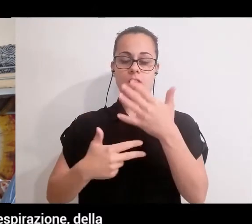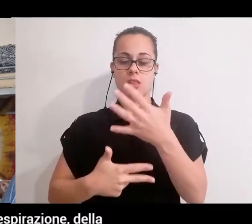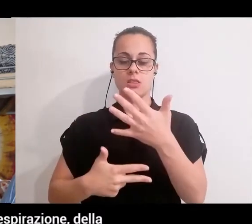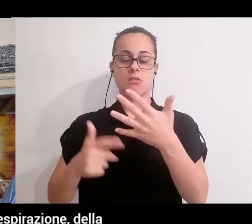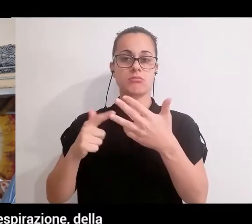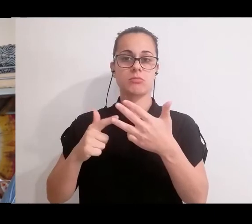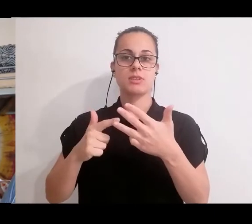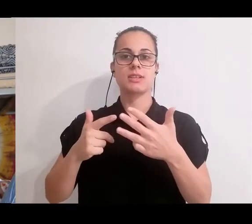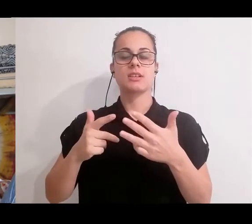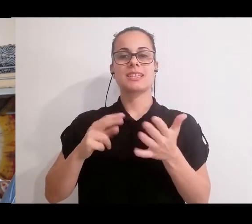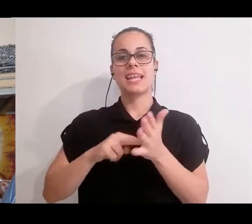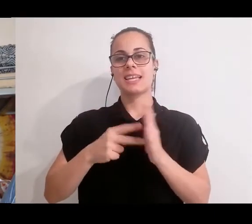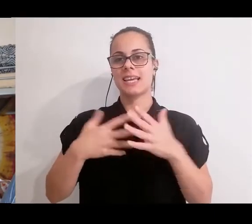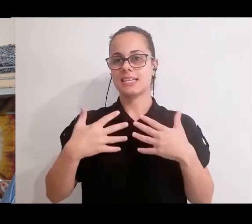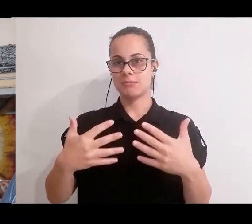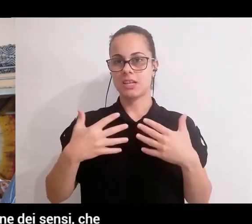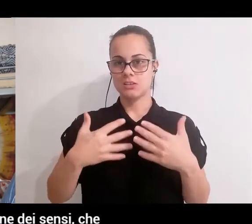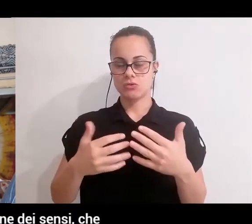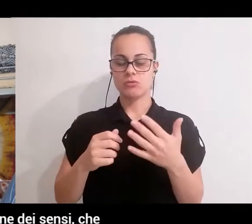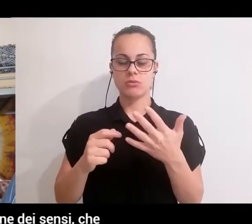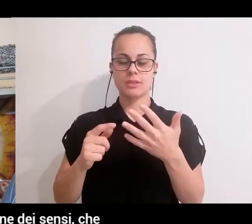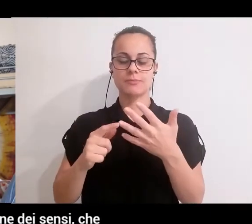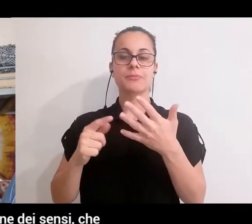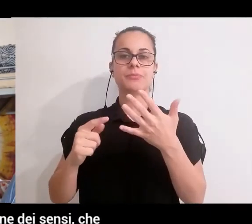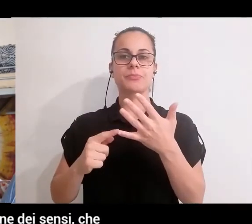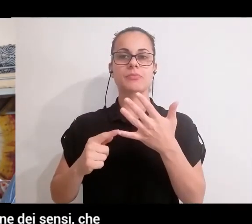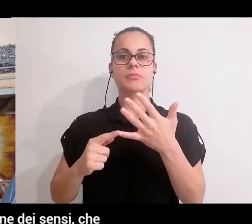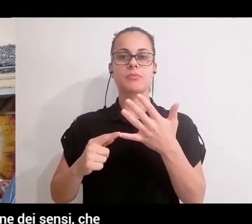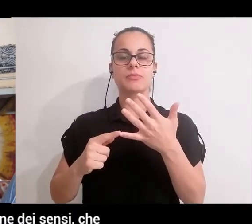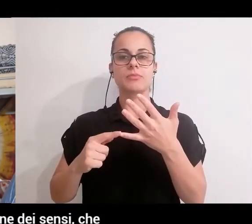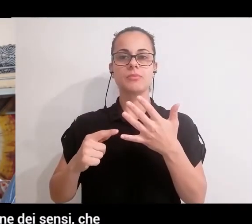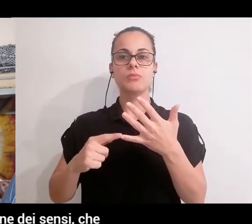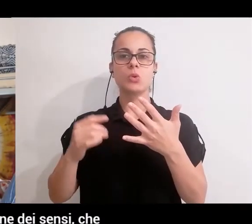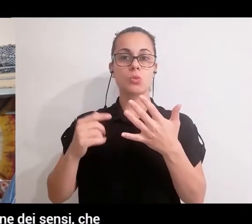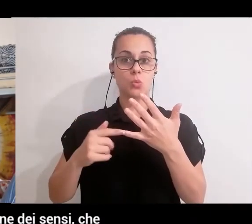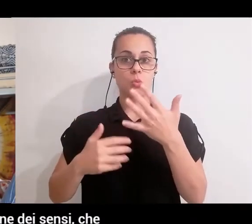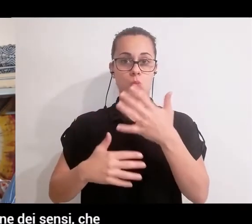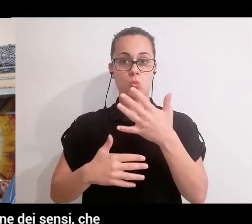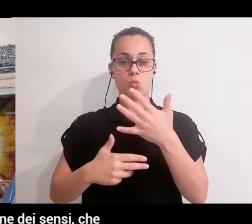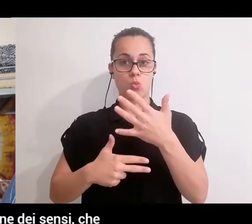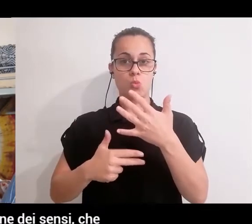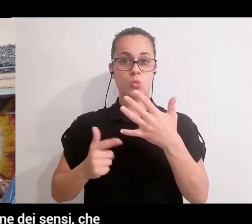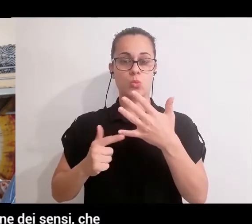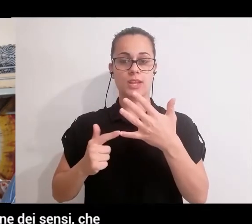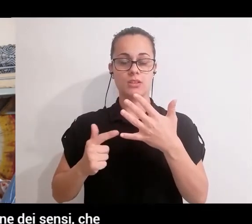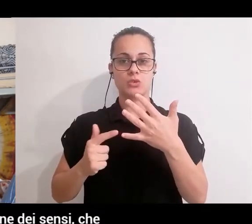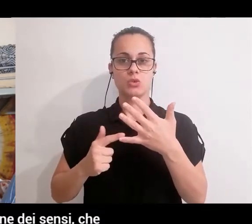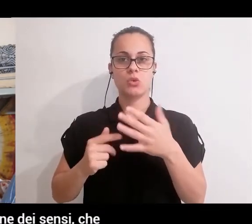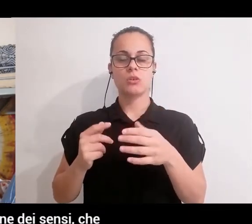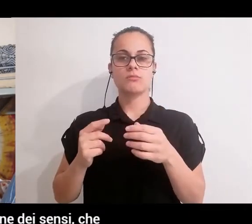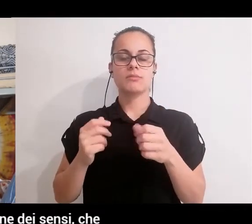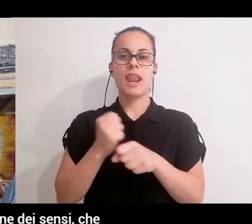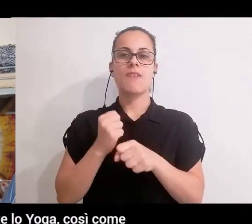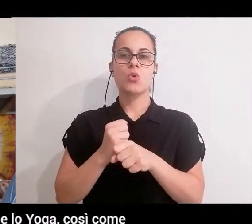respirazione, della gestione del respiro. Poi abbiamo pratyahara, quindi la ritrazione dei